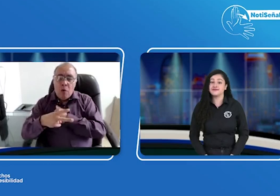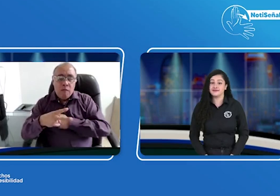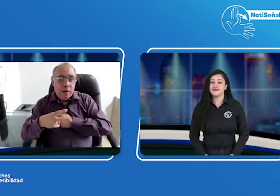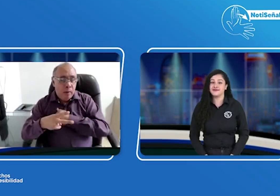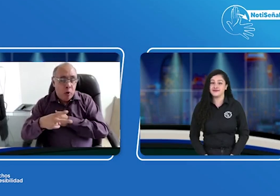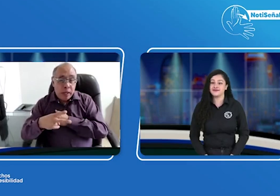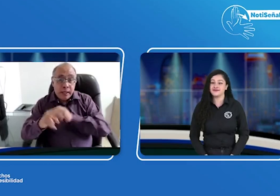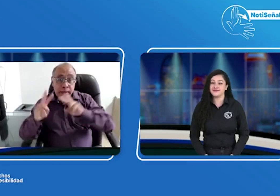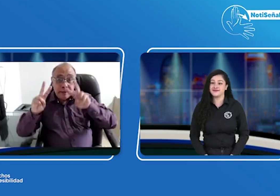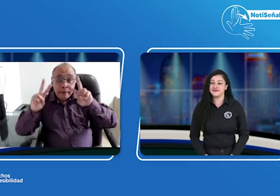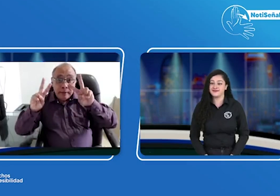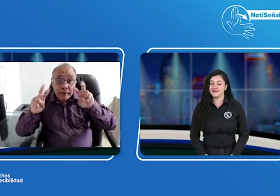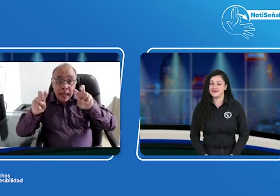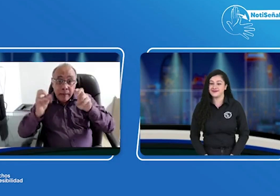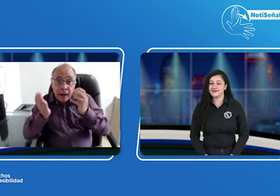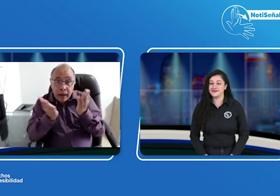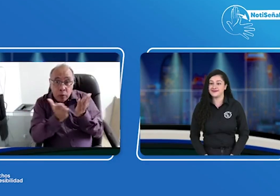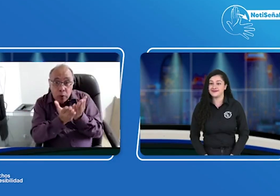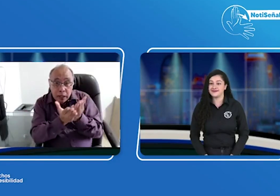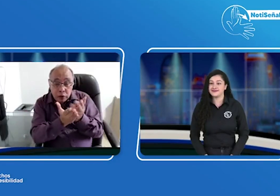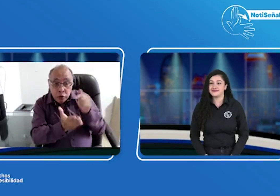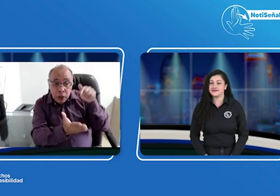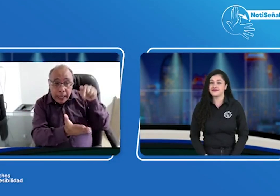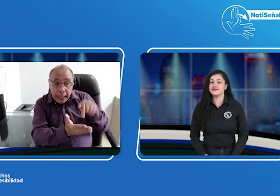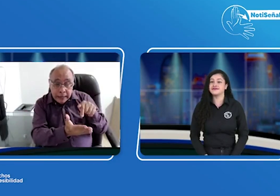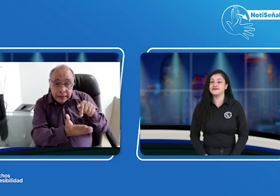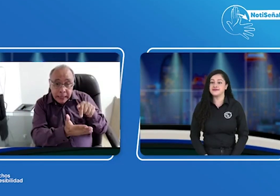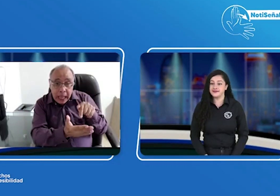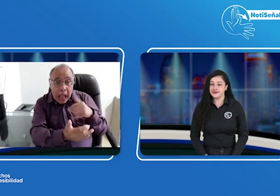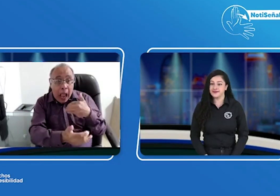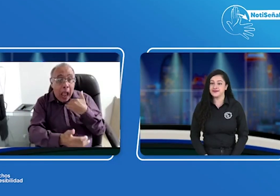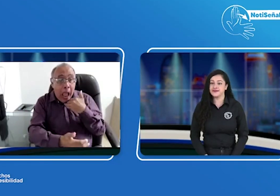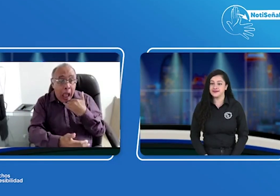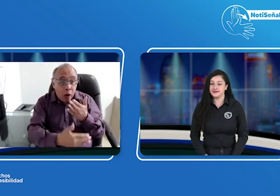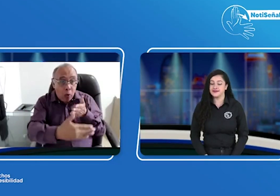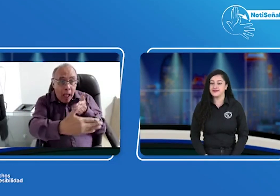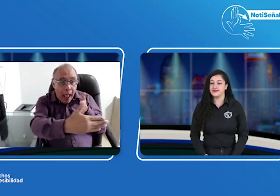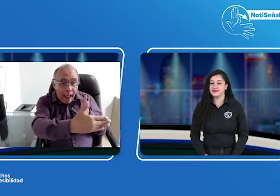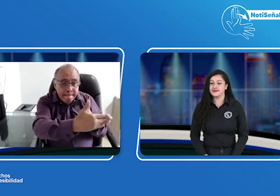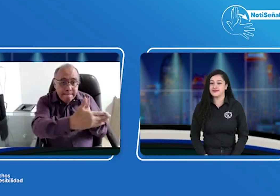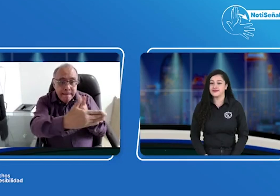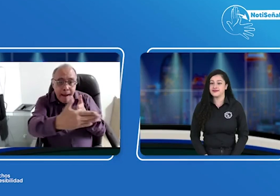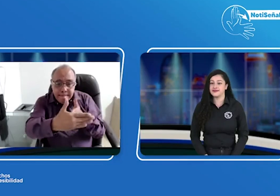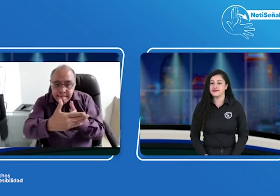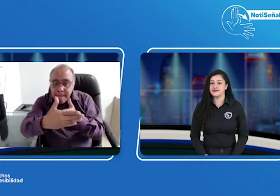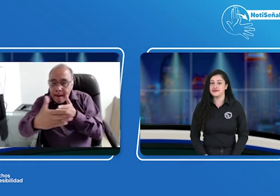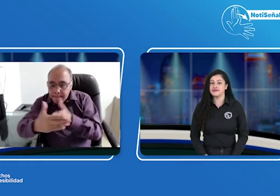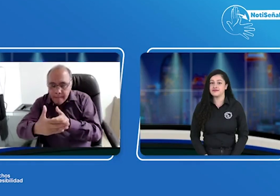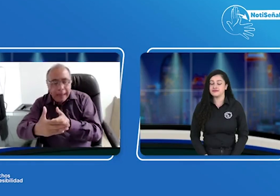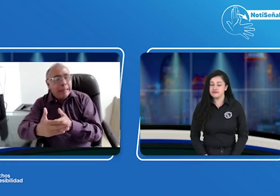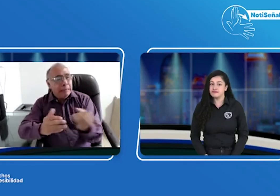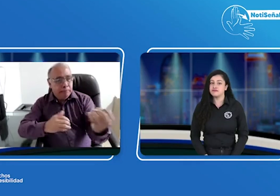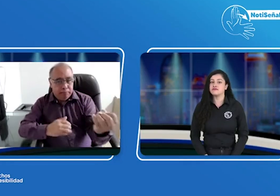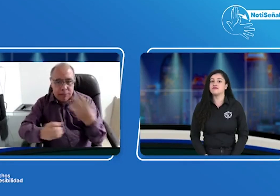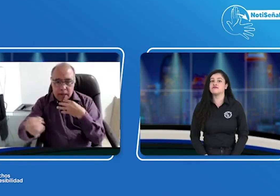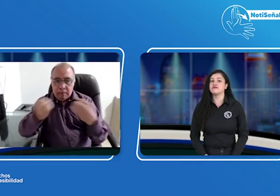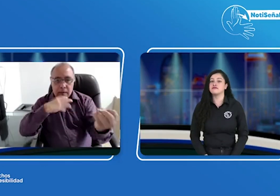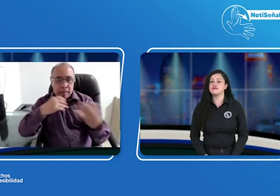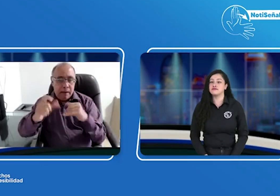nos está viendo dos cosas por favor frente al tema de la educación de las personas sordas cuando estén